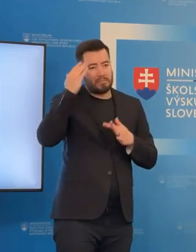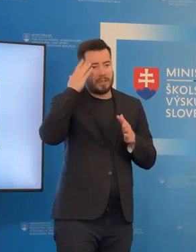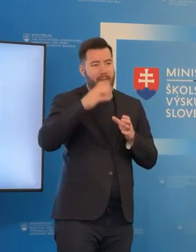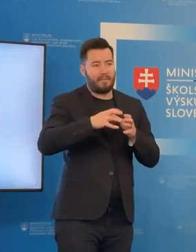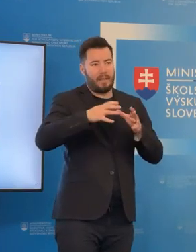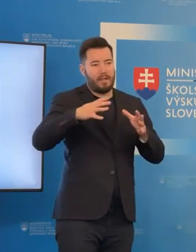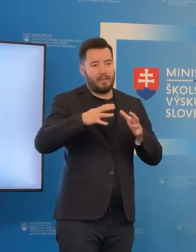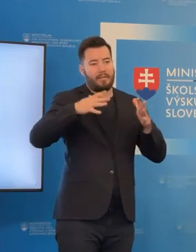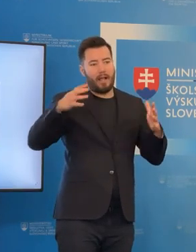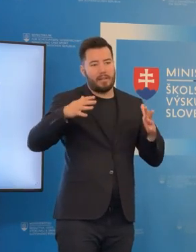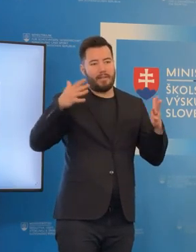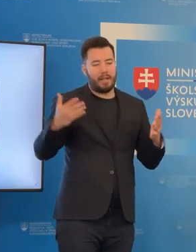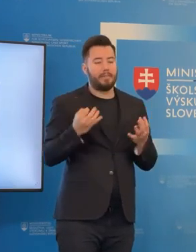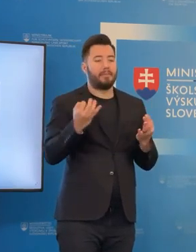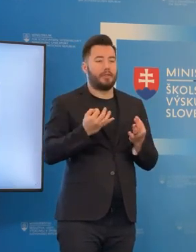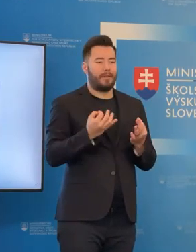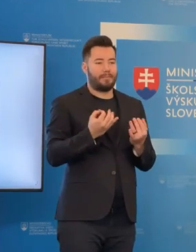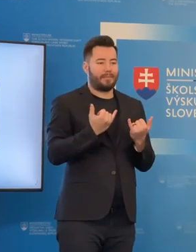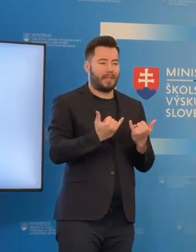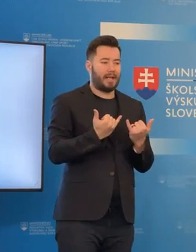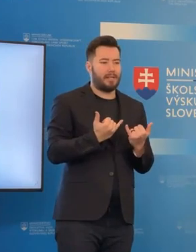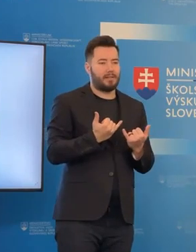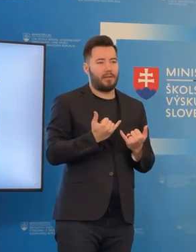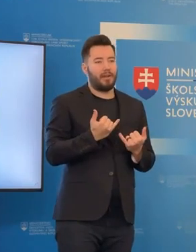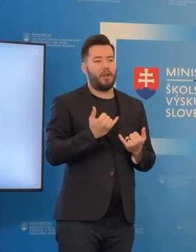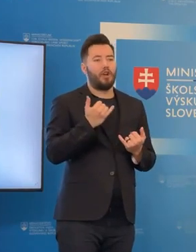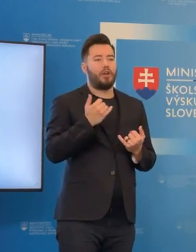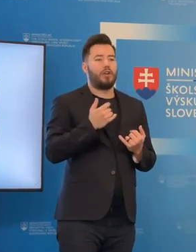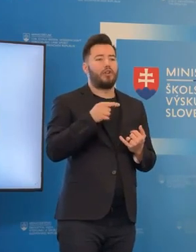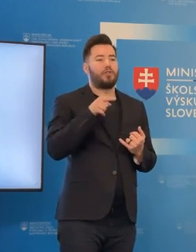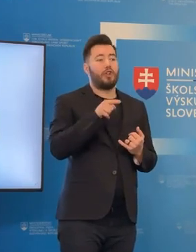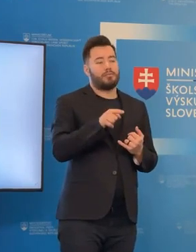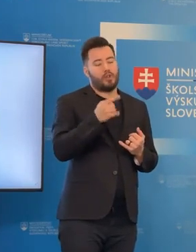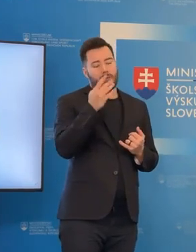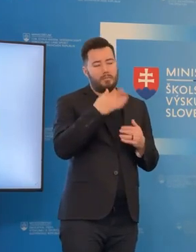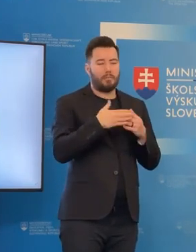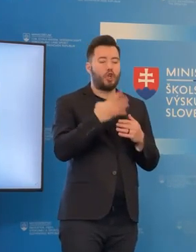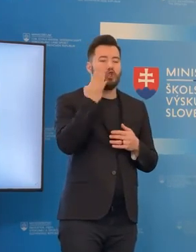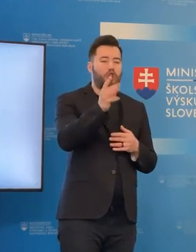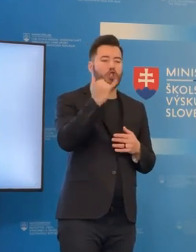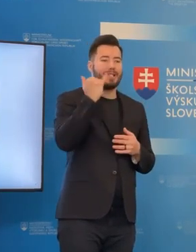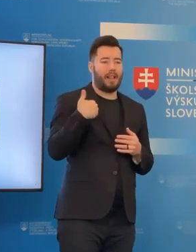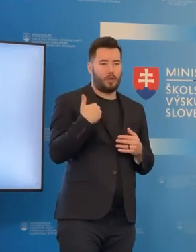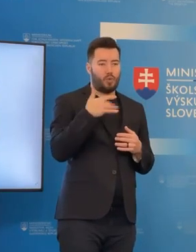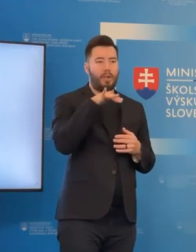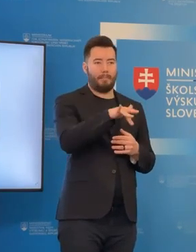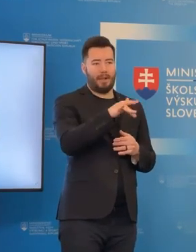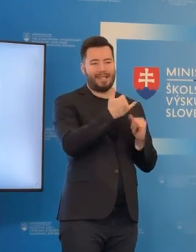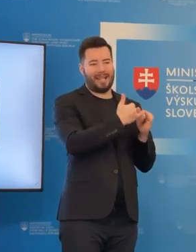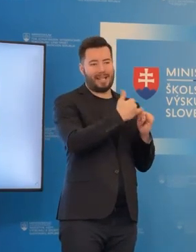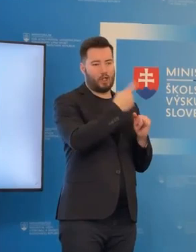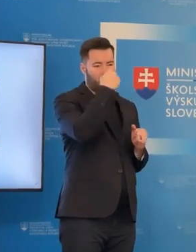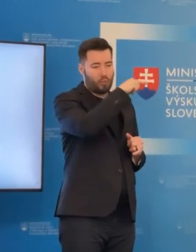keďže momentálne máme umiestnených žiakov niekde do 400 základných školách, tak tam budú prebiehať tieto jazykové kurzy. Je